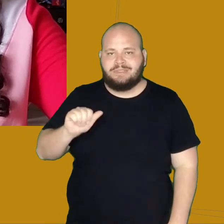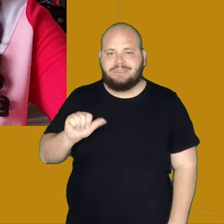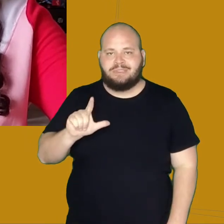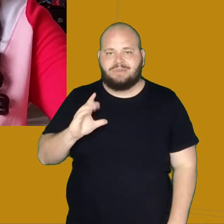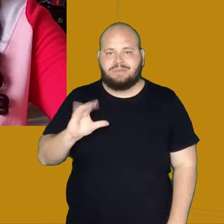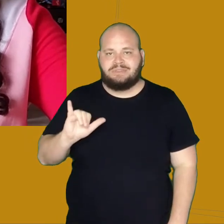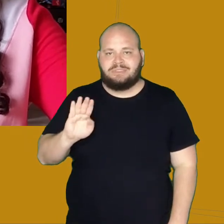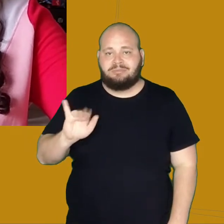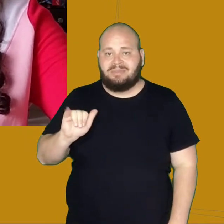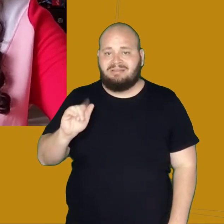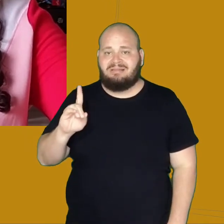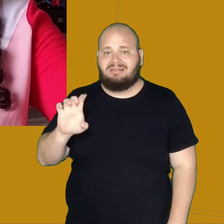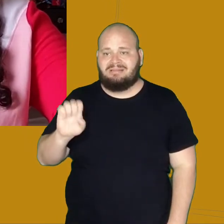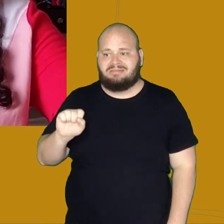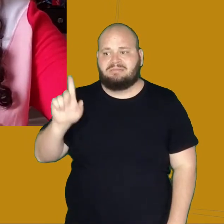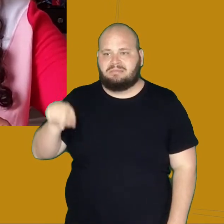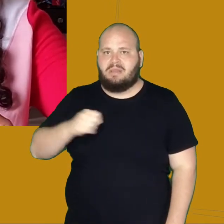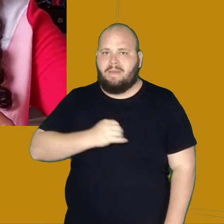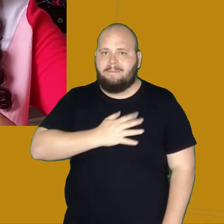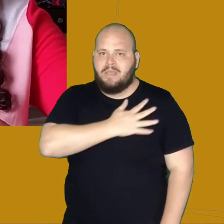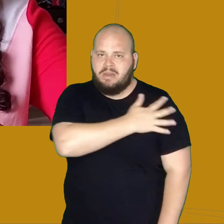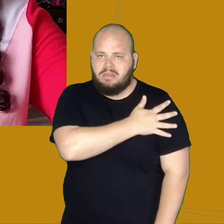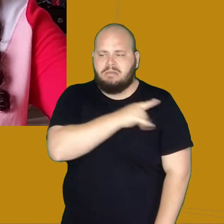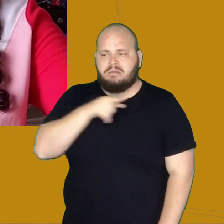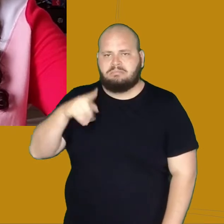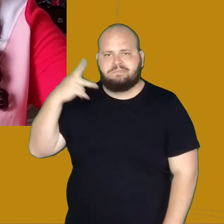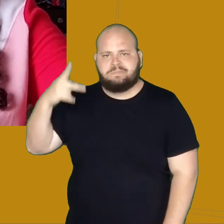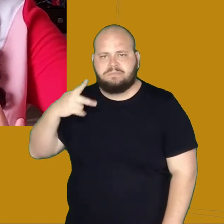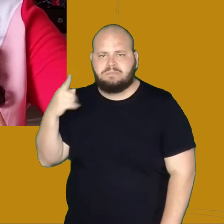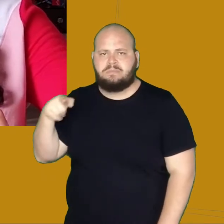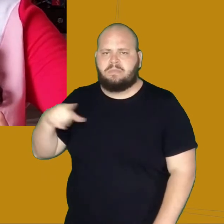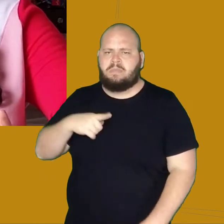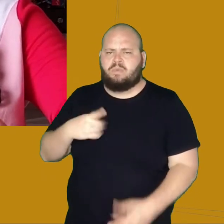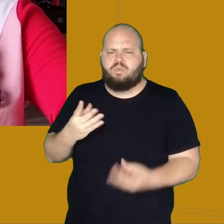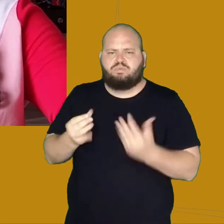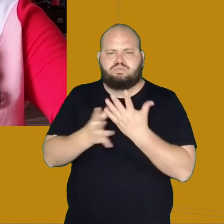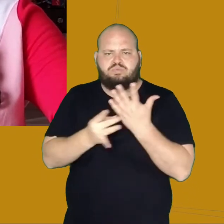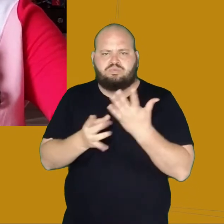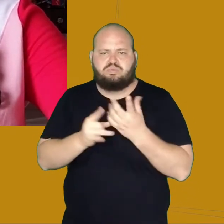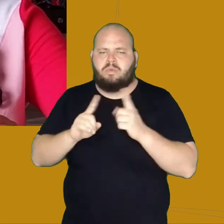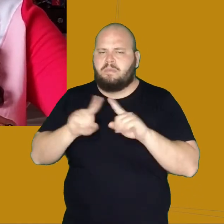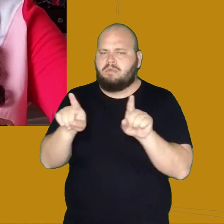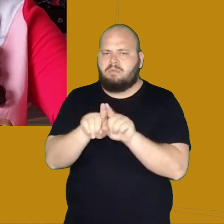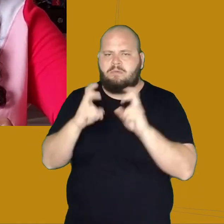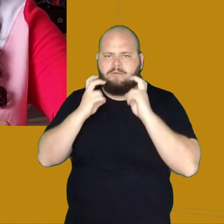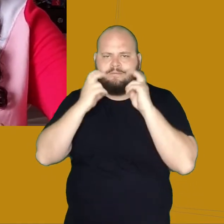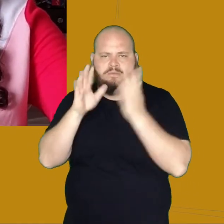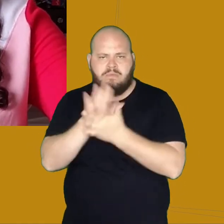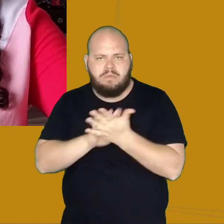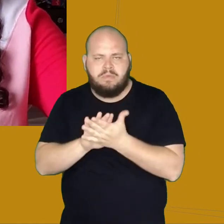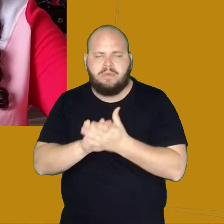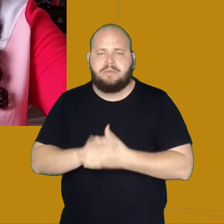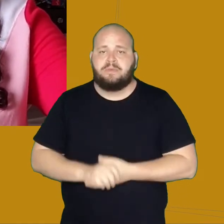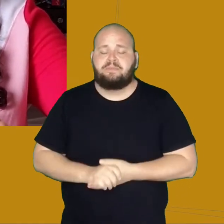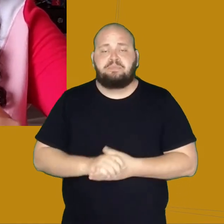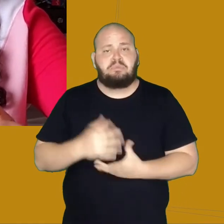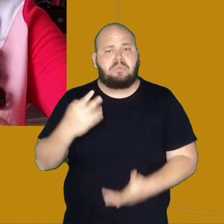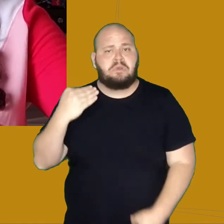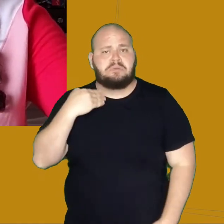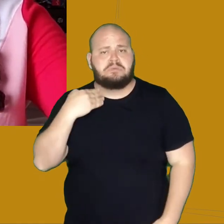ateniense, conhecido por ser muito talentoso, mas também indescrupuloso. O Desembargador conta que se imaginou na